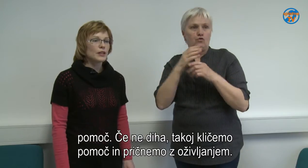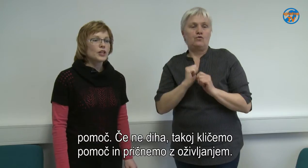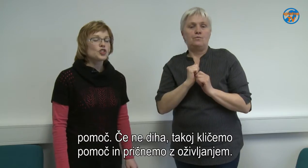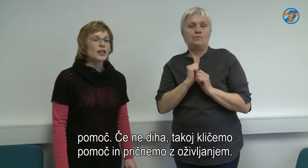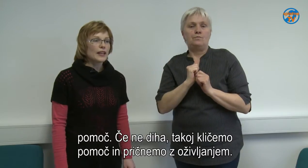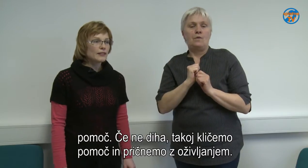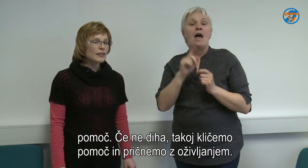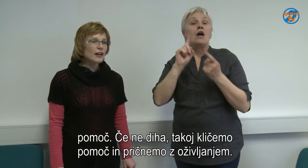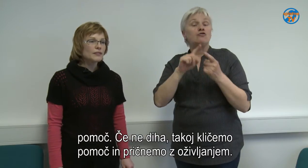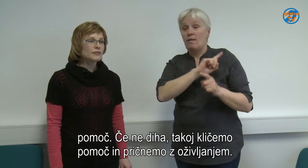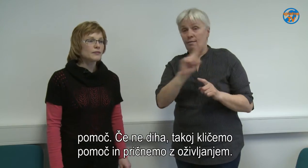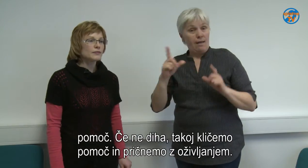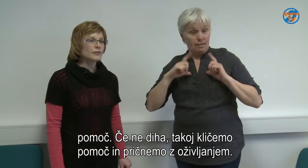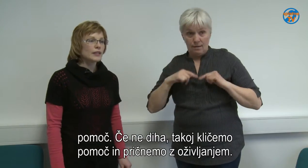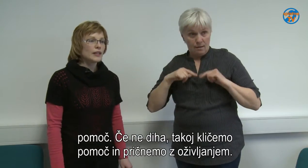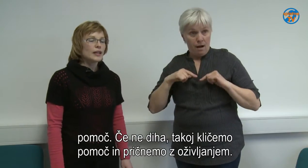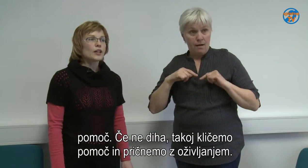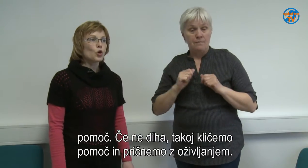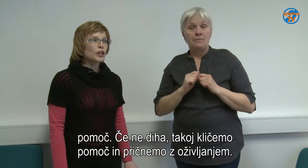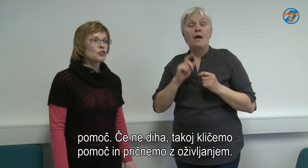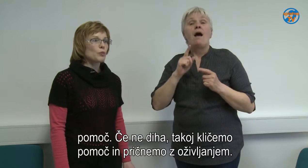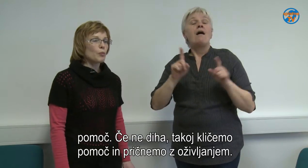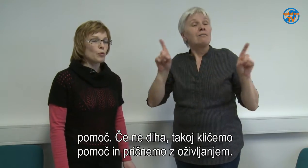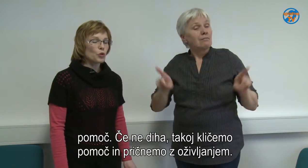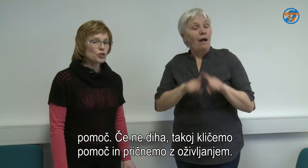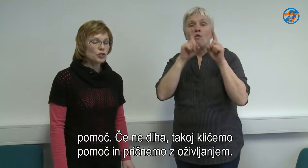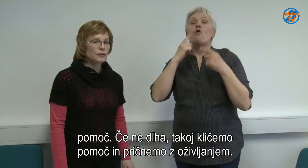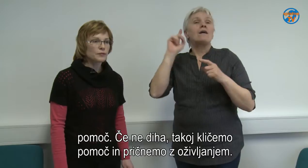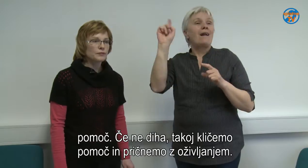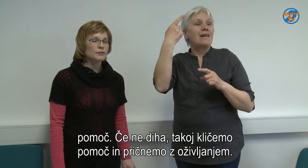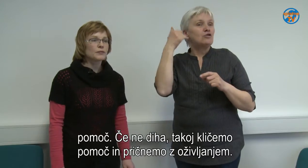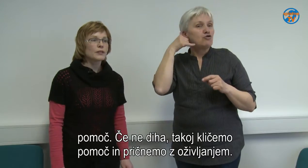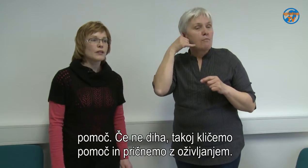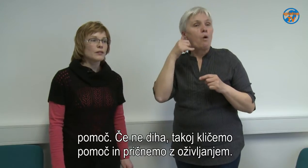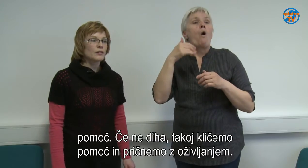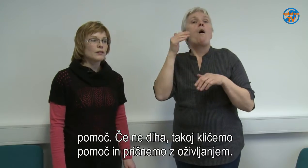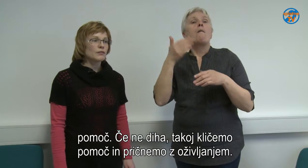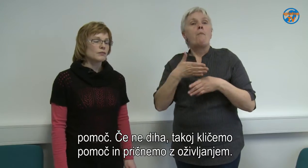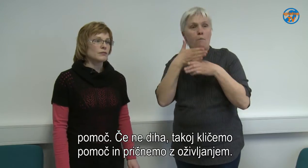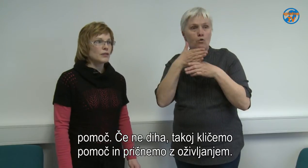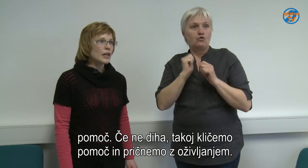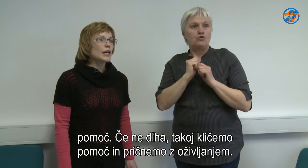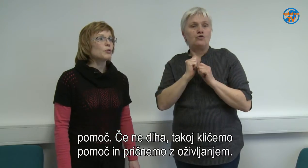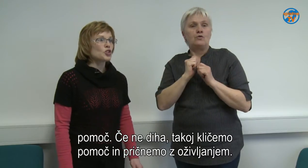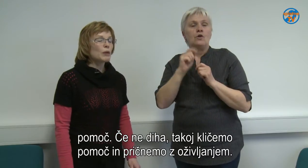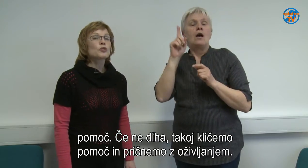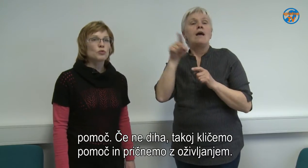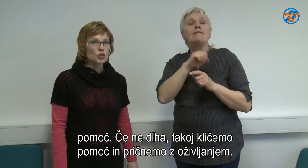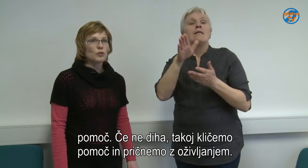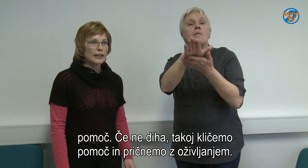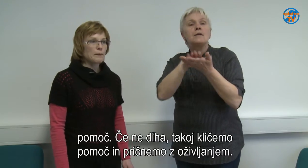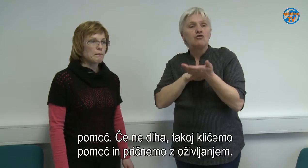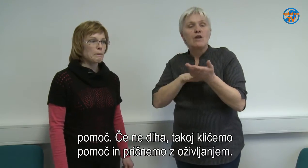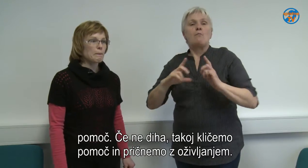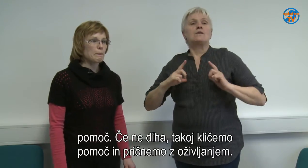Če ne diha, tako ji kličemo pomoč in pričnemo z